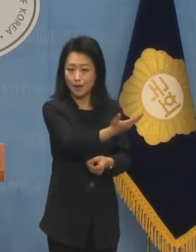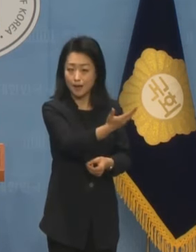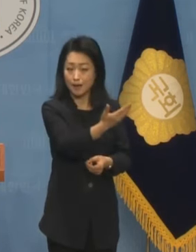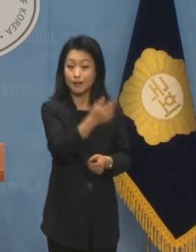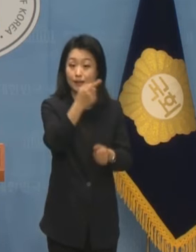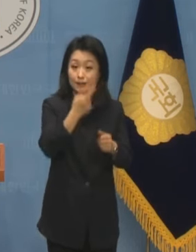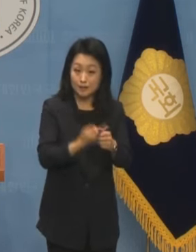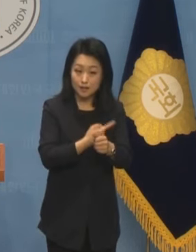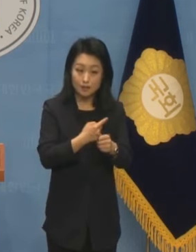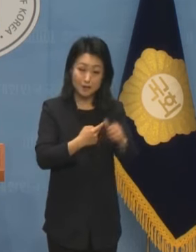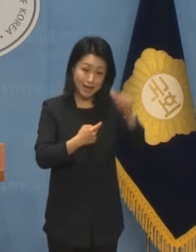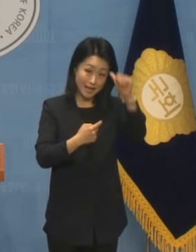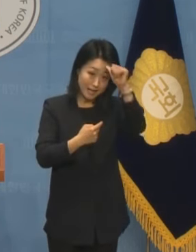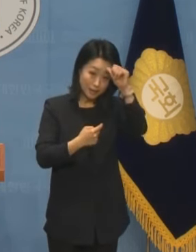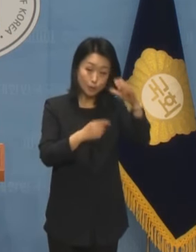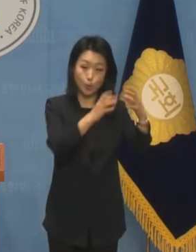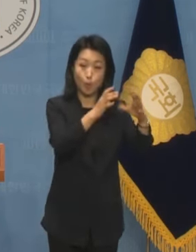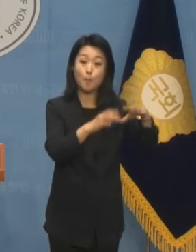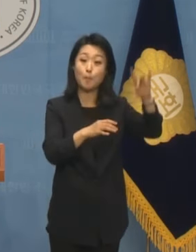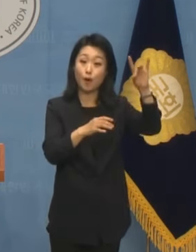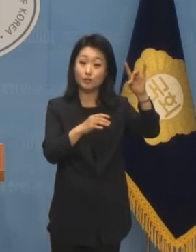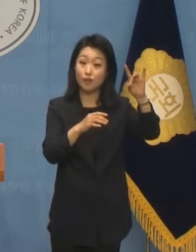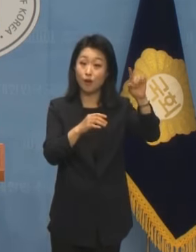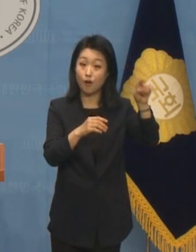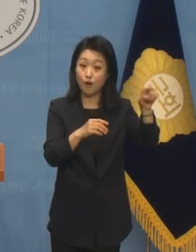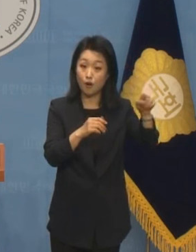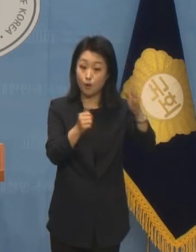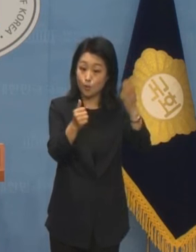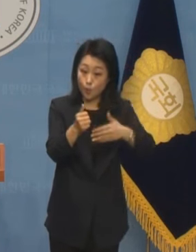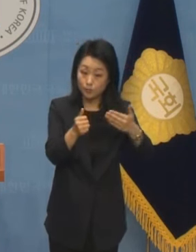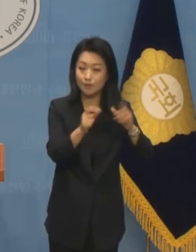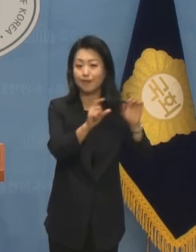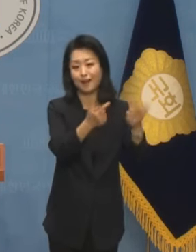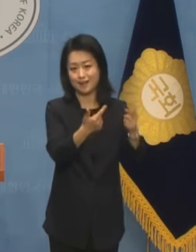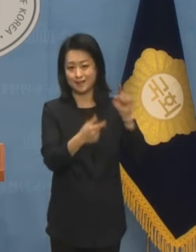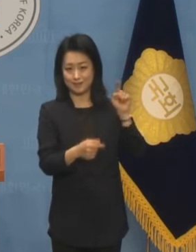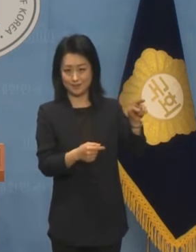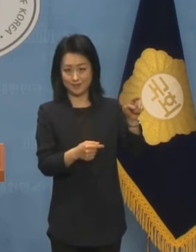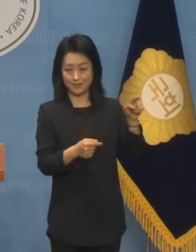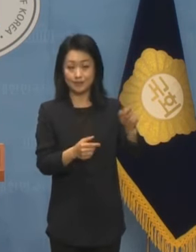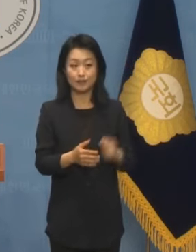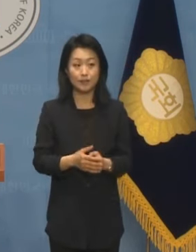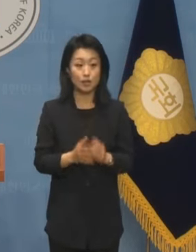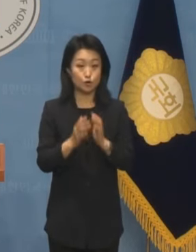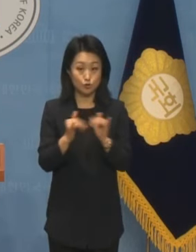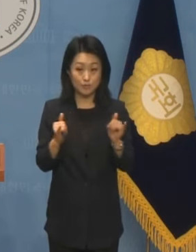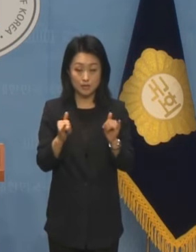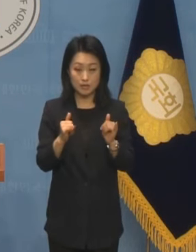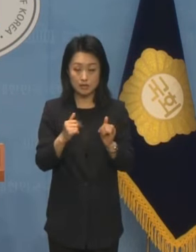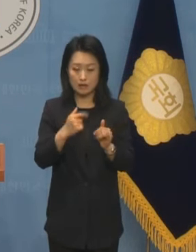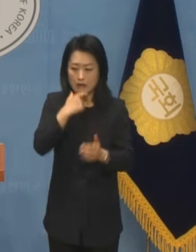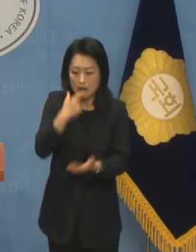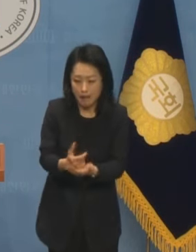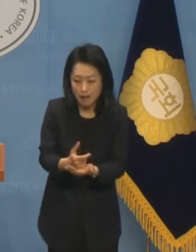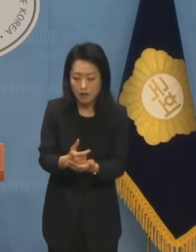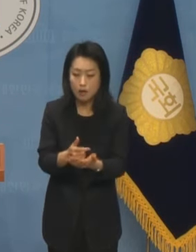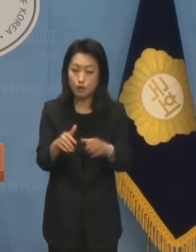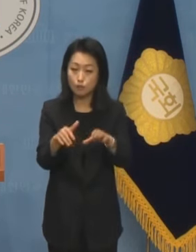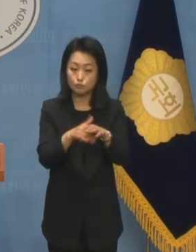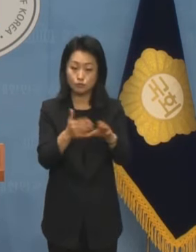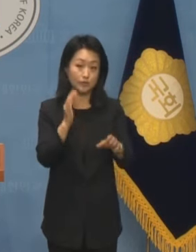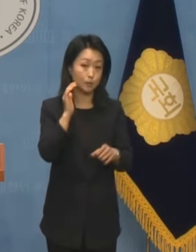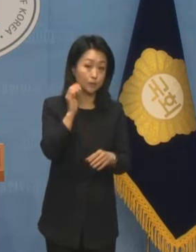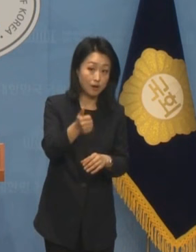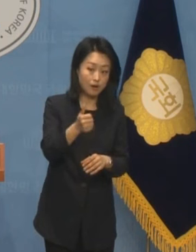인도 측의 요청에 따른 것으로 둔갑된 것입니다. 국민도 속고 문재인 전 대통령도